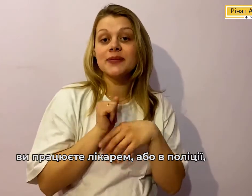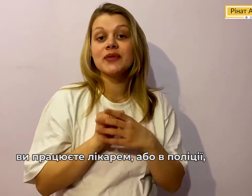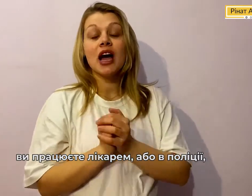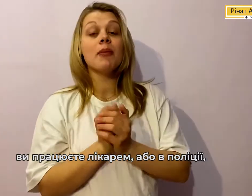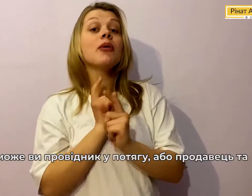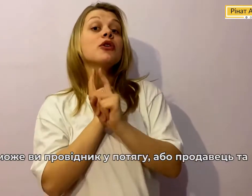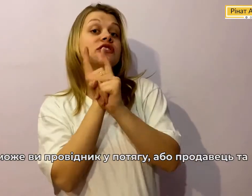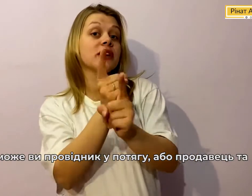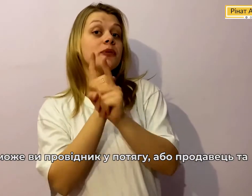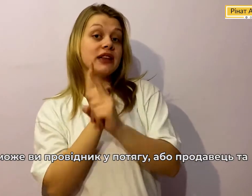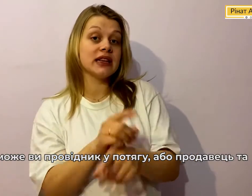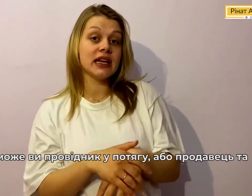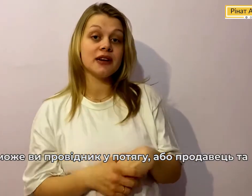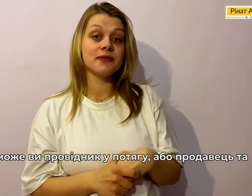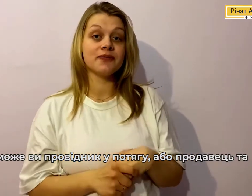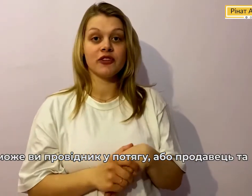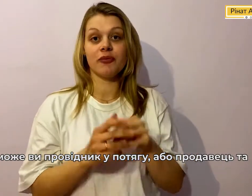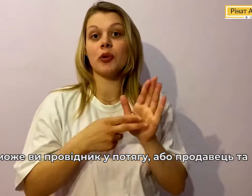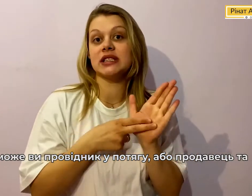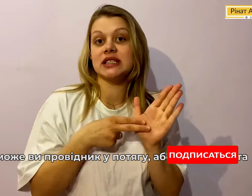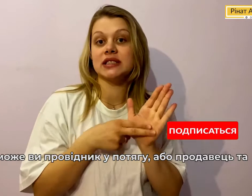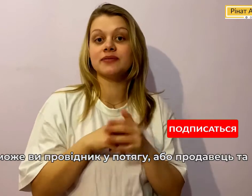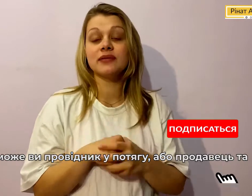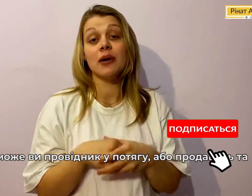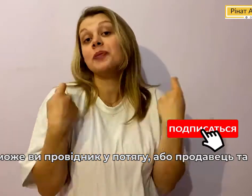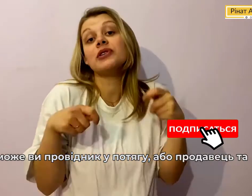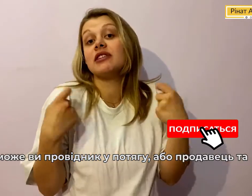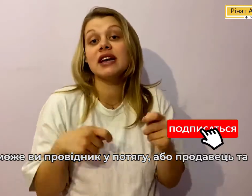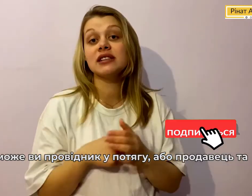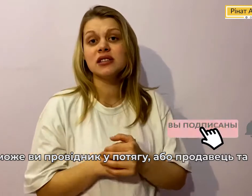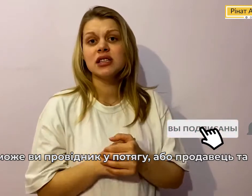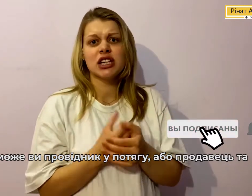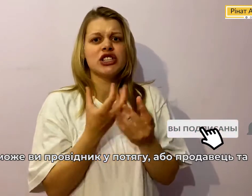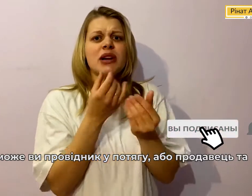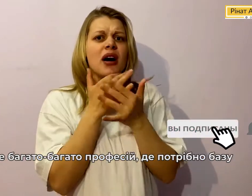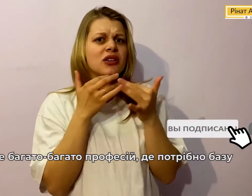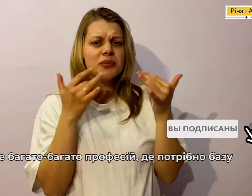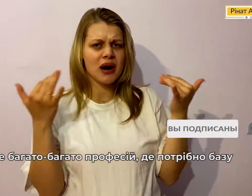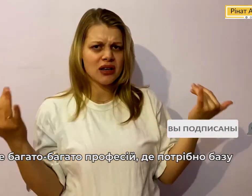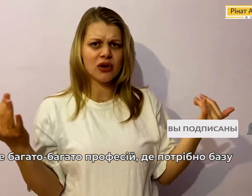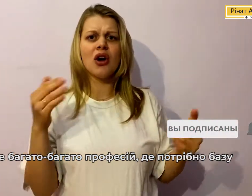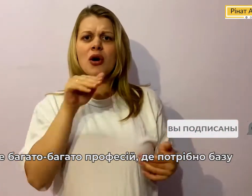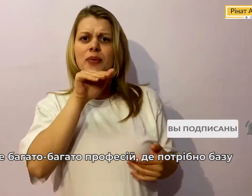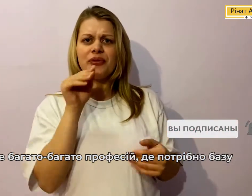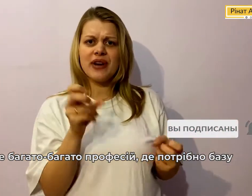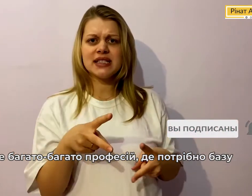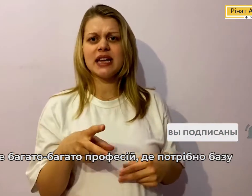Або може ви провідник Потязі Або продави Та ще багато-багато Професій